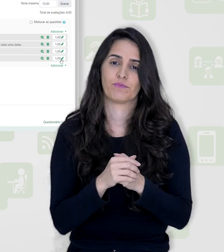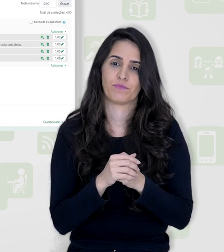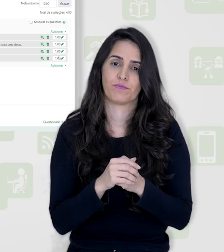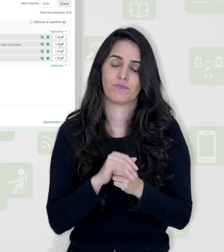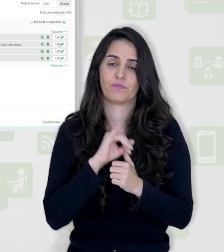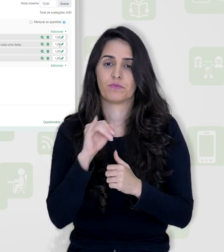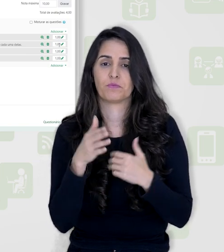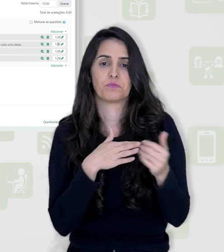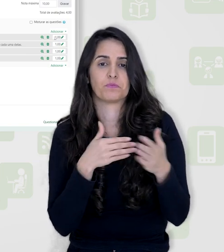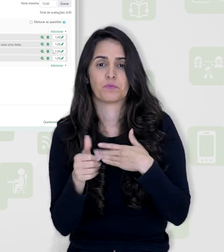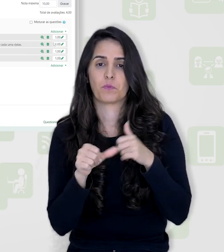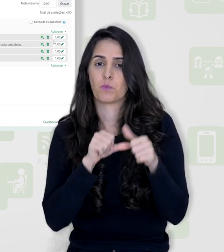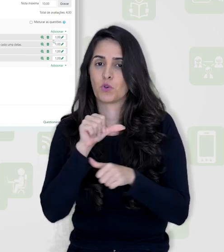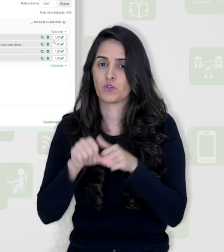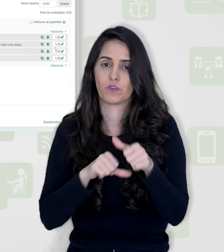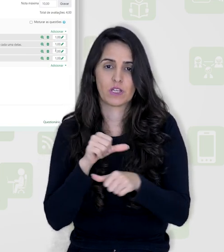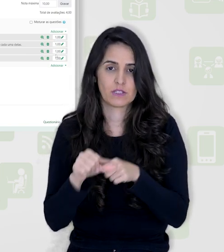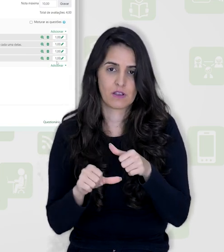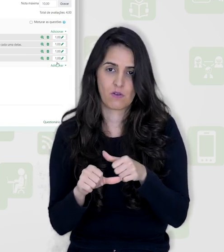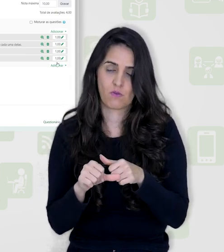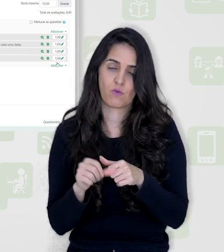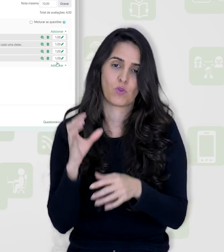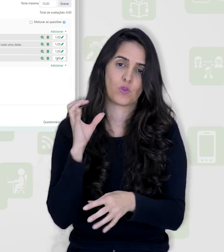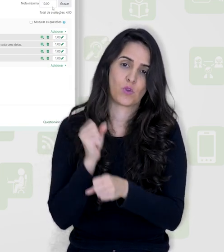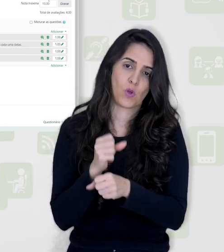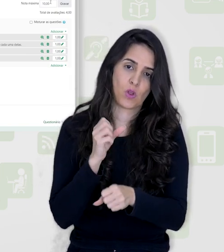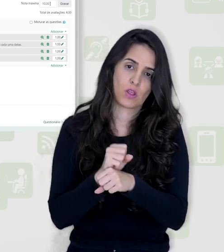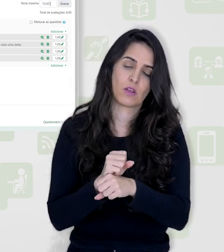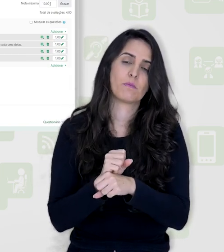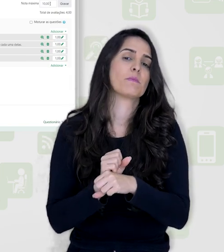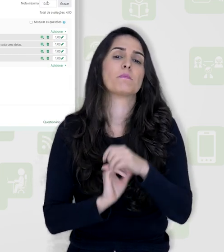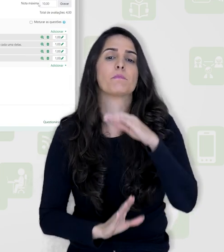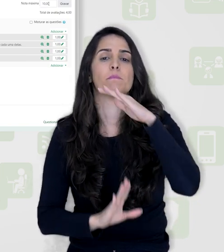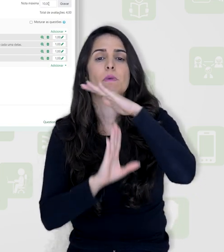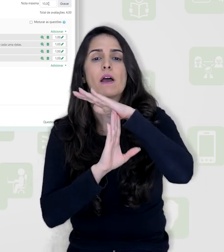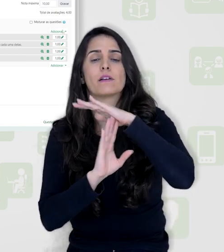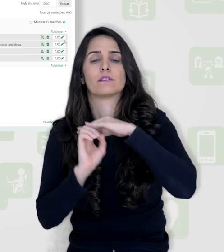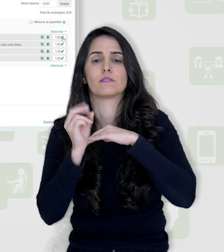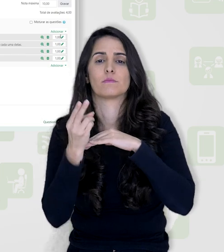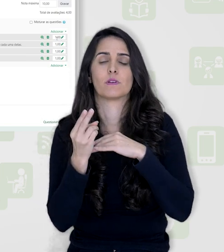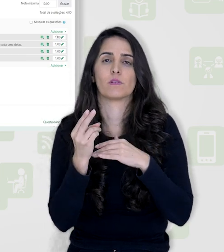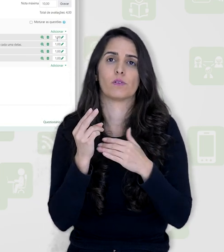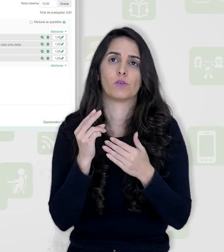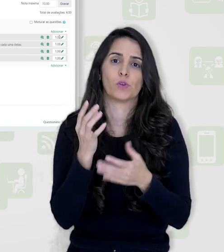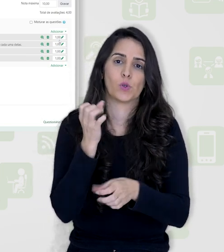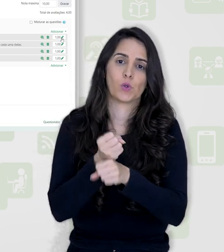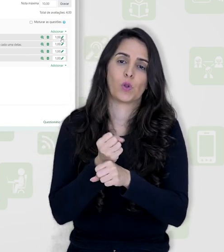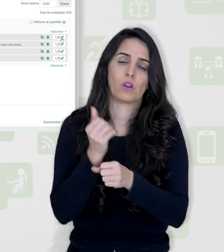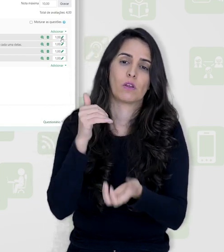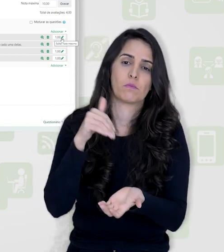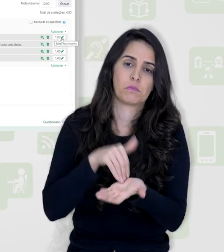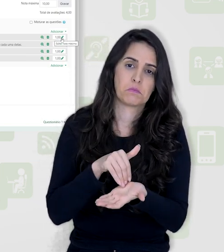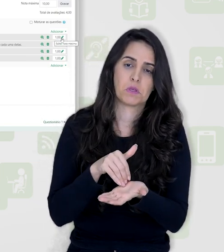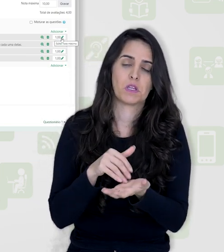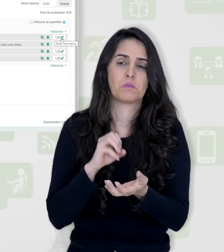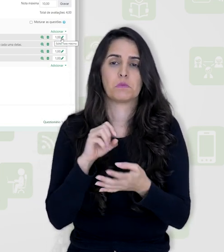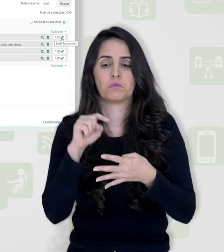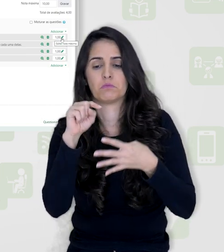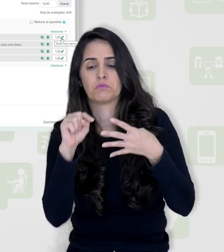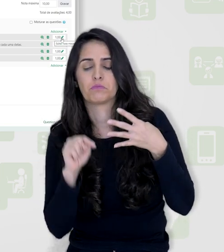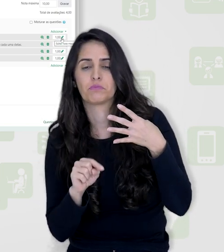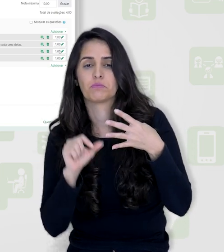igualmente. Se eu quiser fazer qualquer modificação de nota máxima ou até mesmo de nota